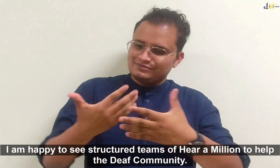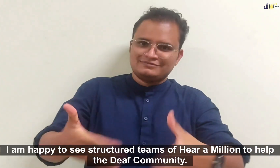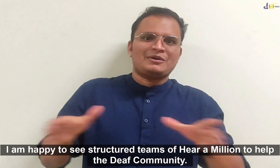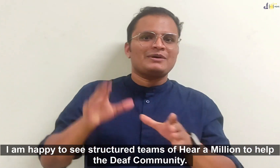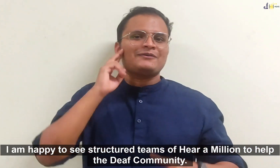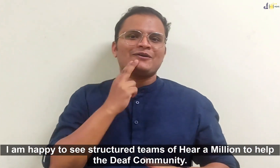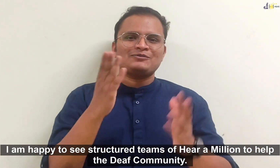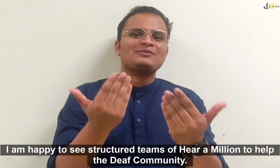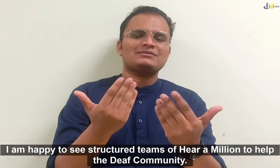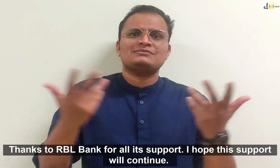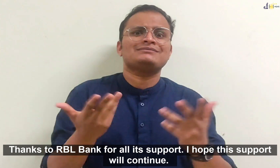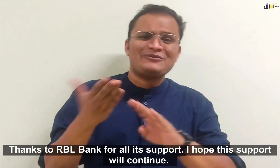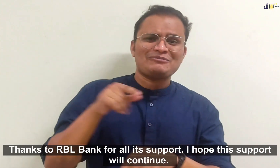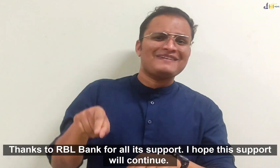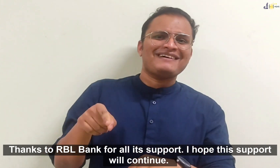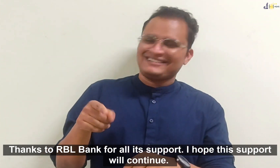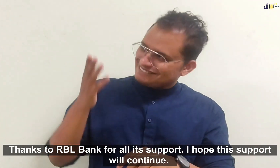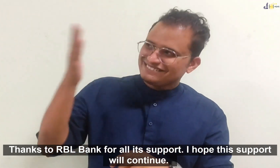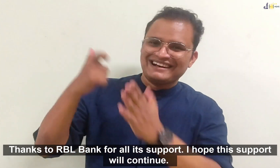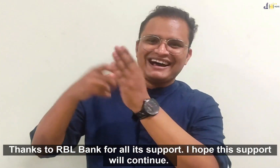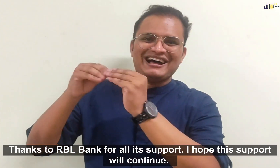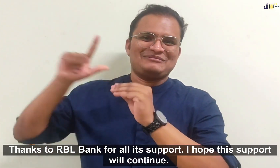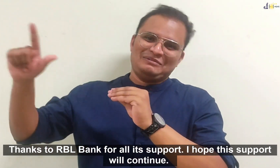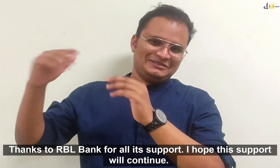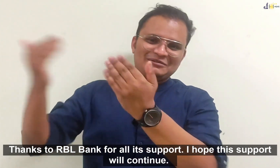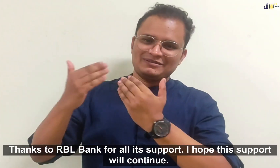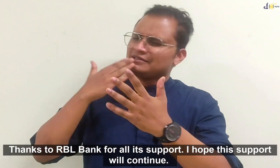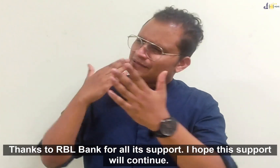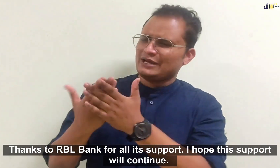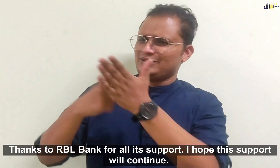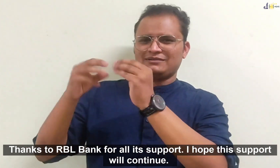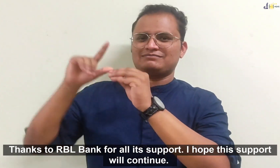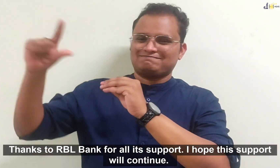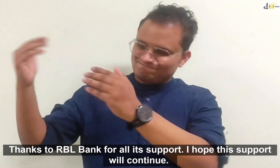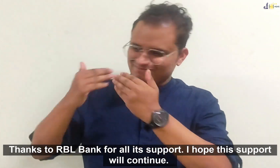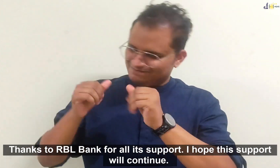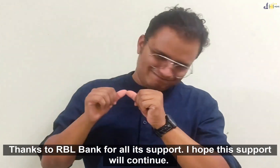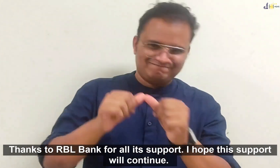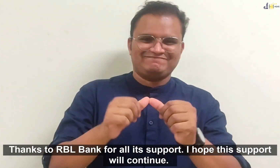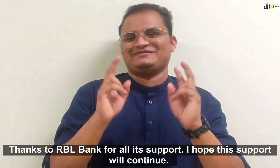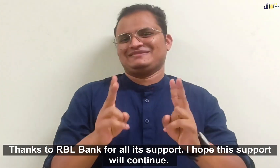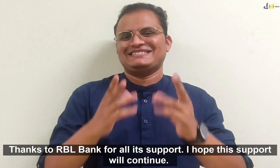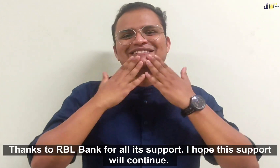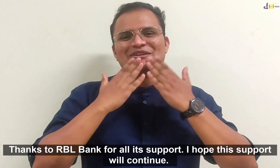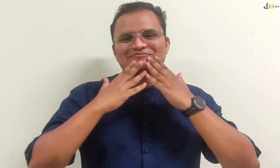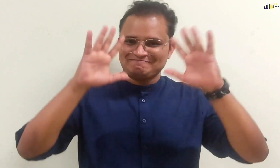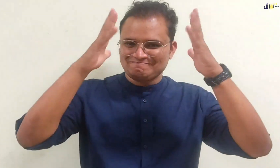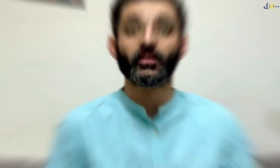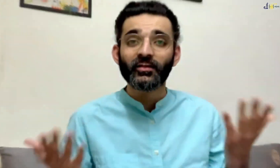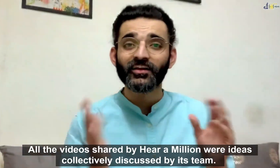जो बधिर समुधाय को मदद करती है RBL Bank का मैं इसके लिए बहुत ज़्यादा धन्यवाद करना चाहता हूं उन्होंने हमें इसके लिए बहुत ही